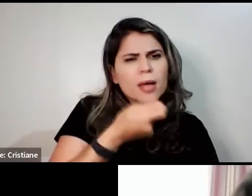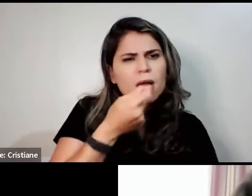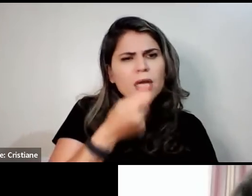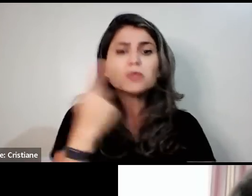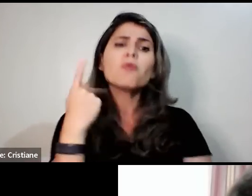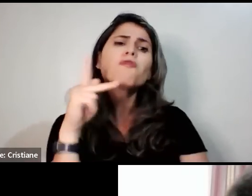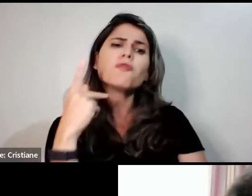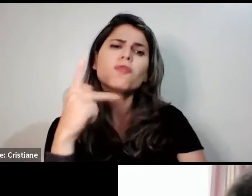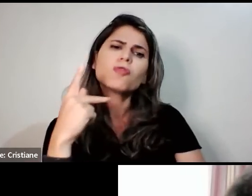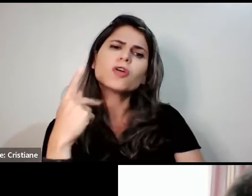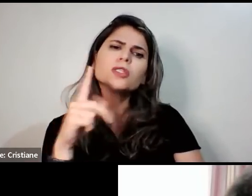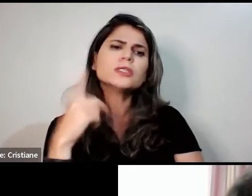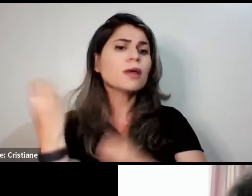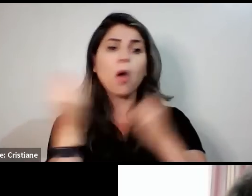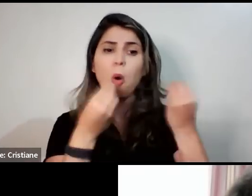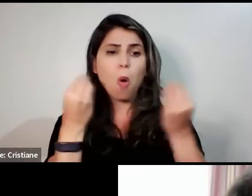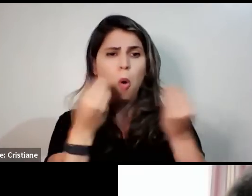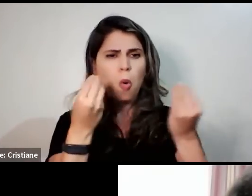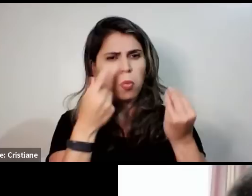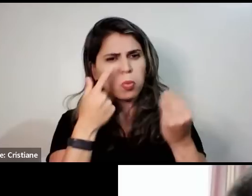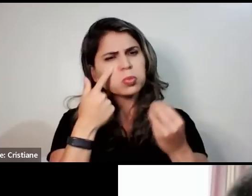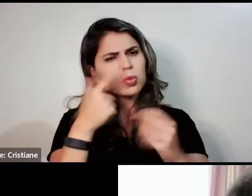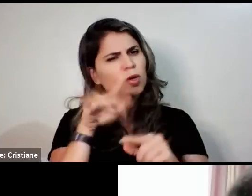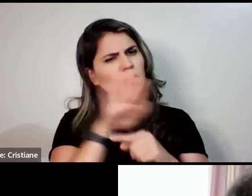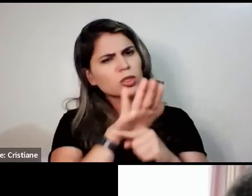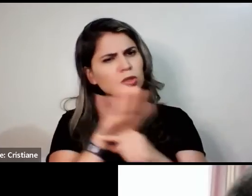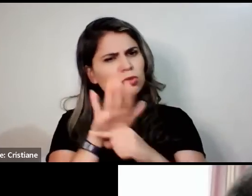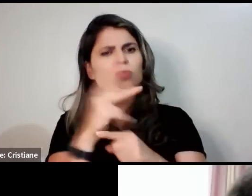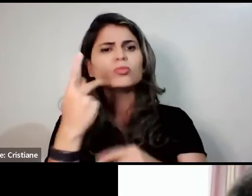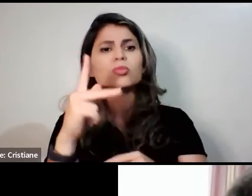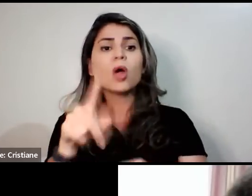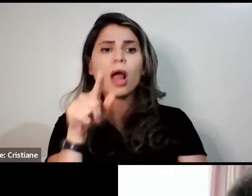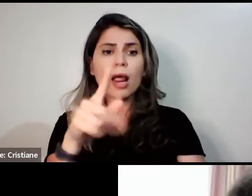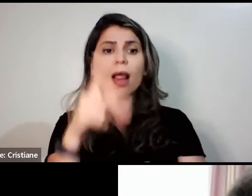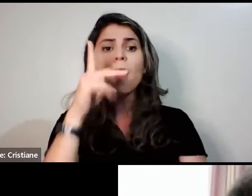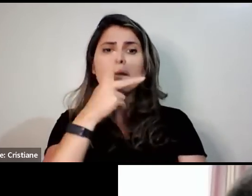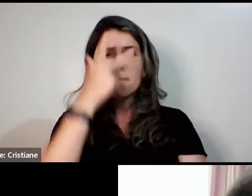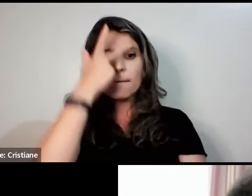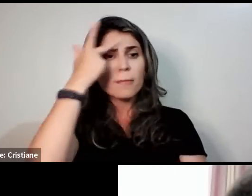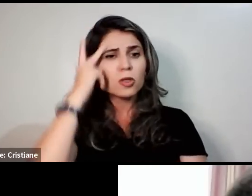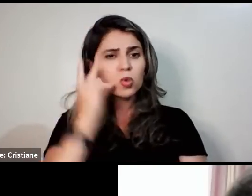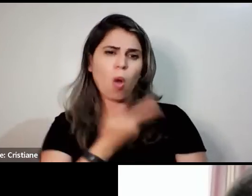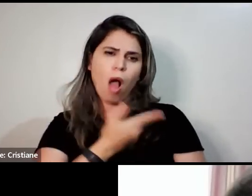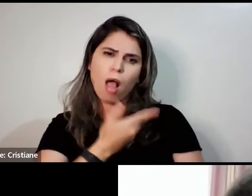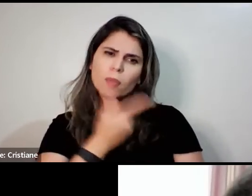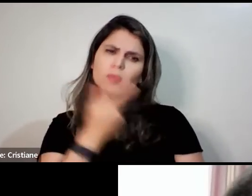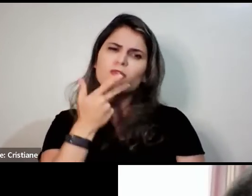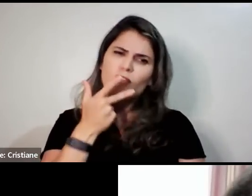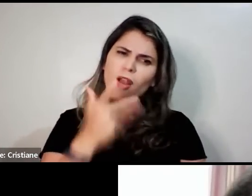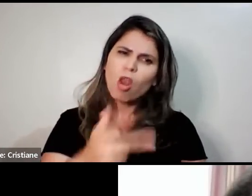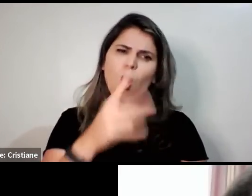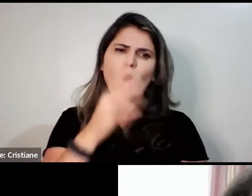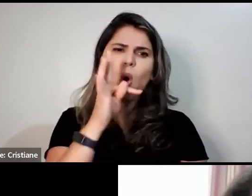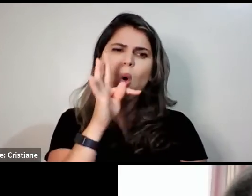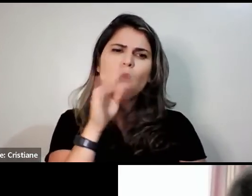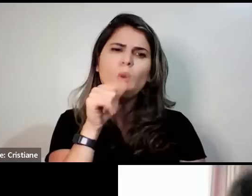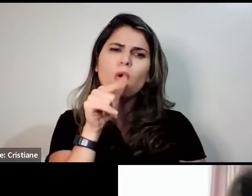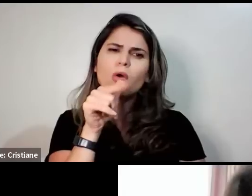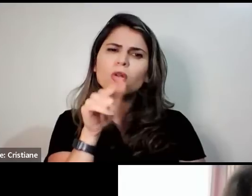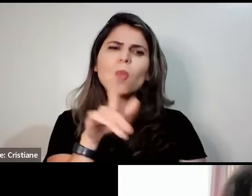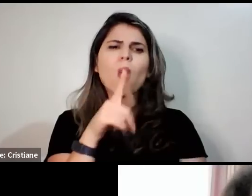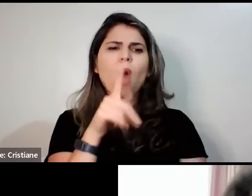você, foi apresentado esse projeto de saúde. A primeira pergunta, quanto você... Porque aqui nós temos muitos